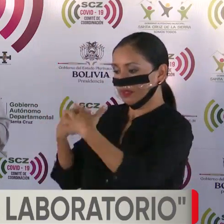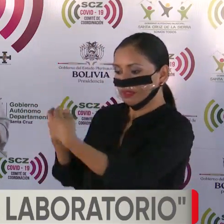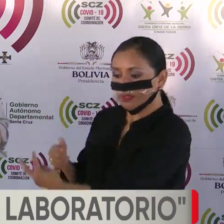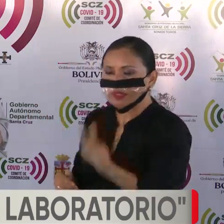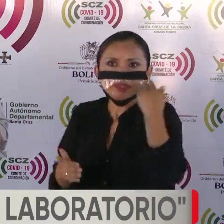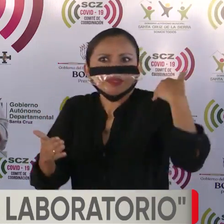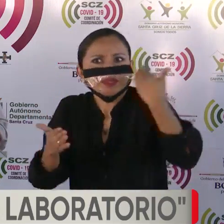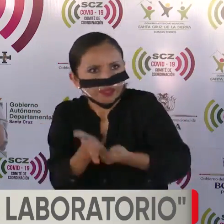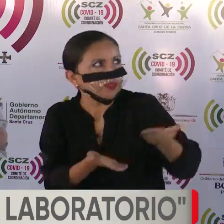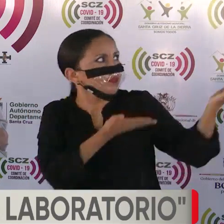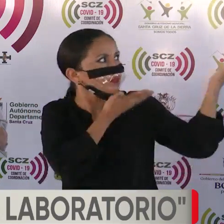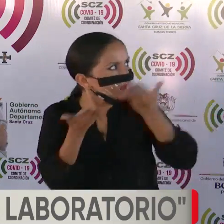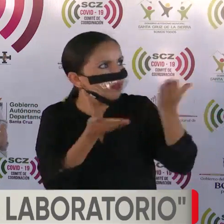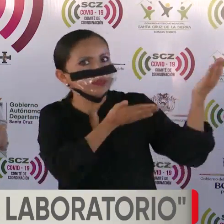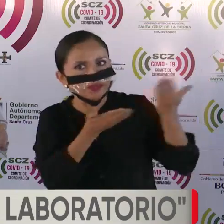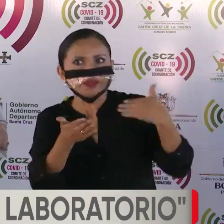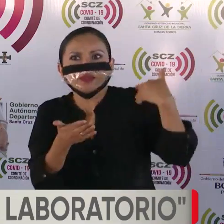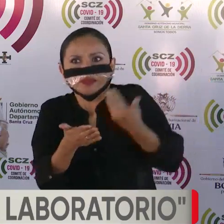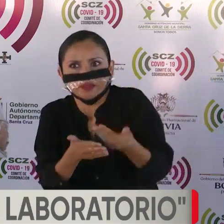progresivamente.